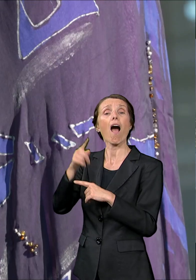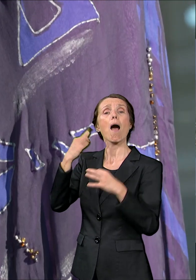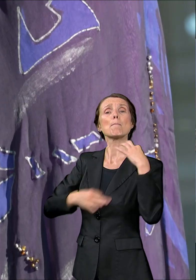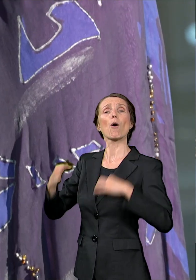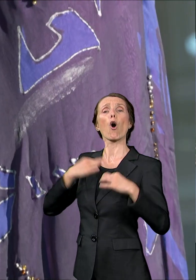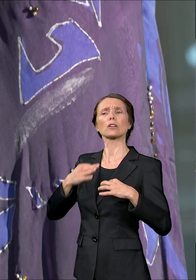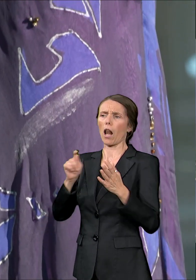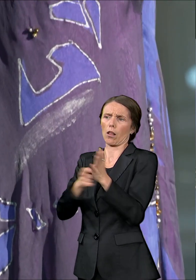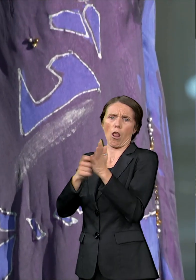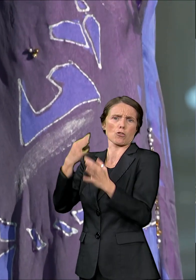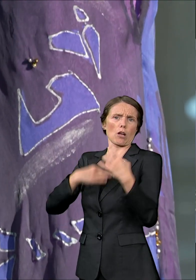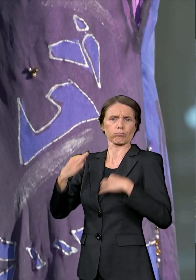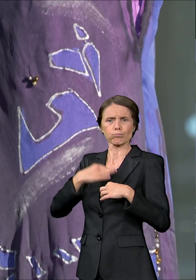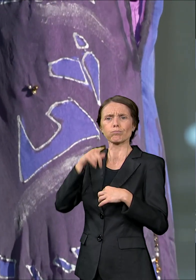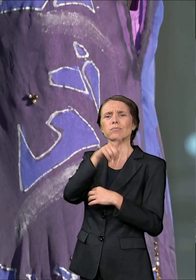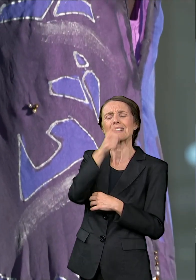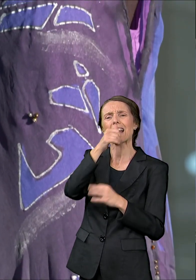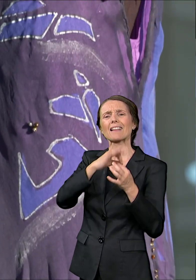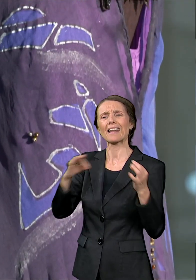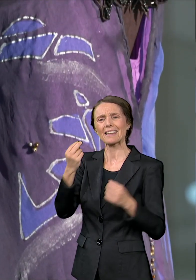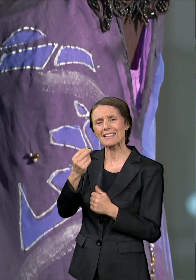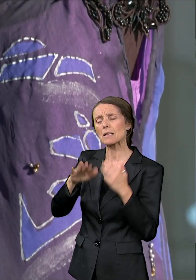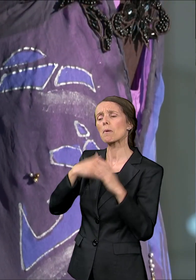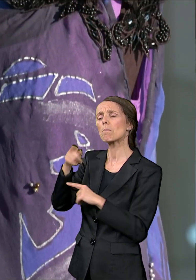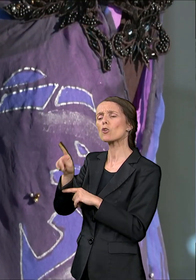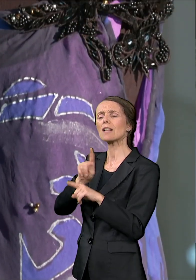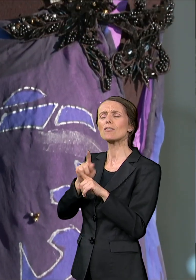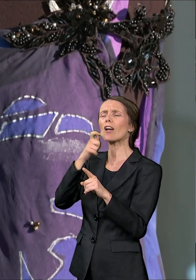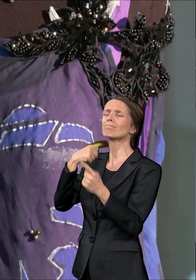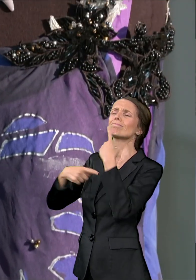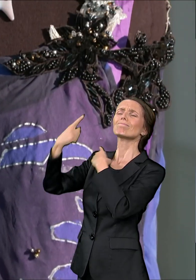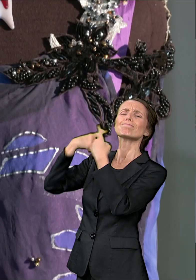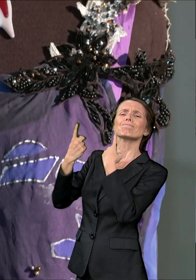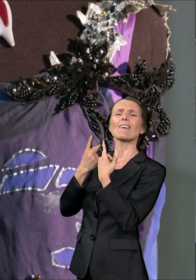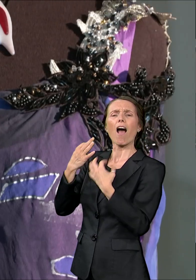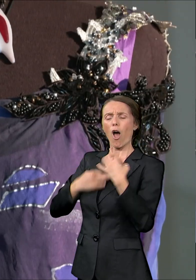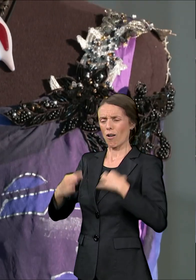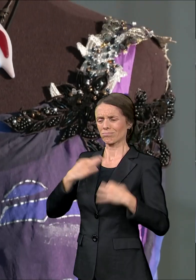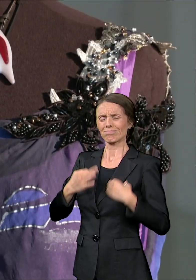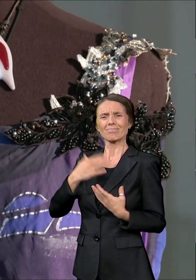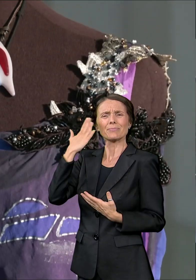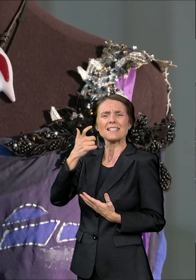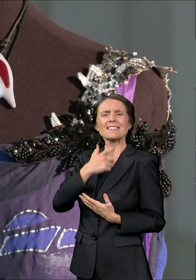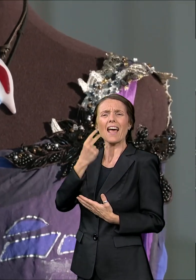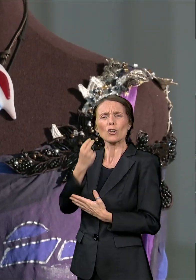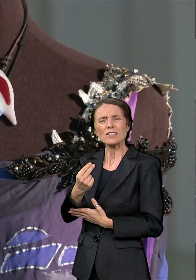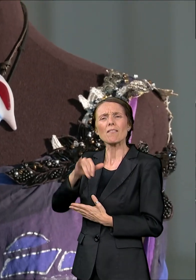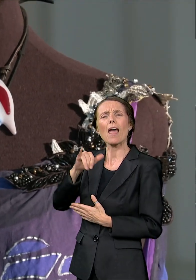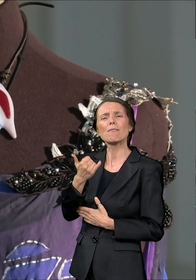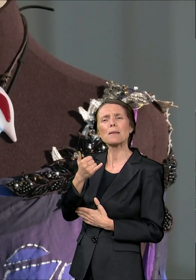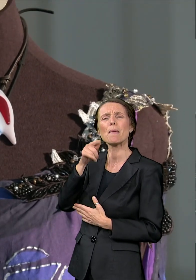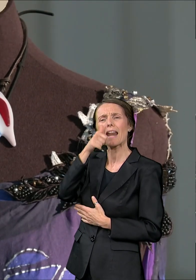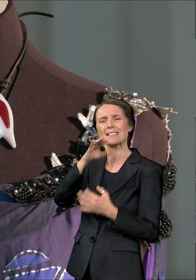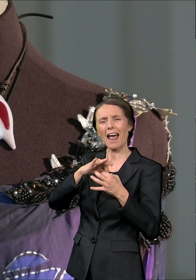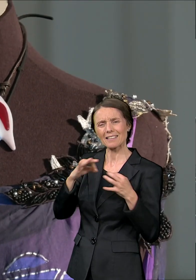a potom i stilizovani srednjovekom i scenski kostim Jefimine Zlatne niti. Sva iskustva i saznanja o struci i značaju